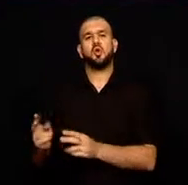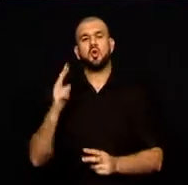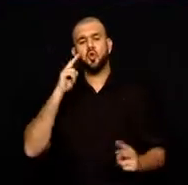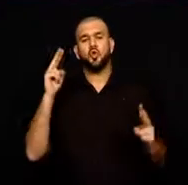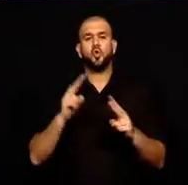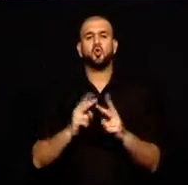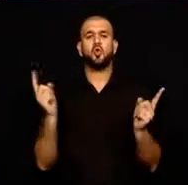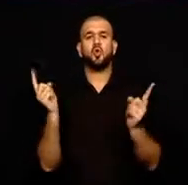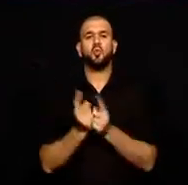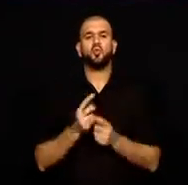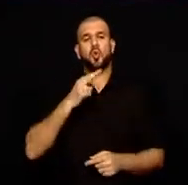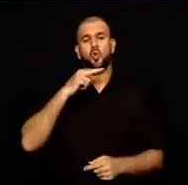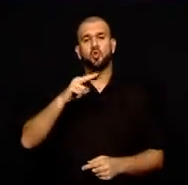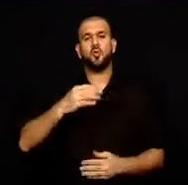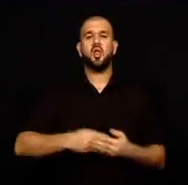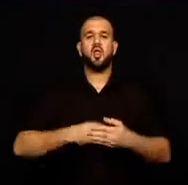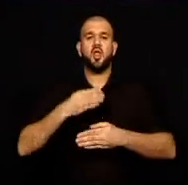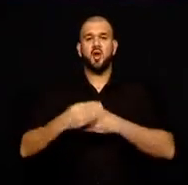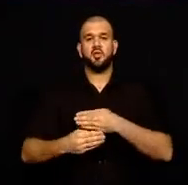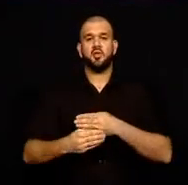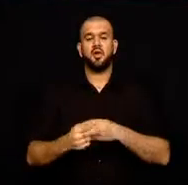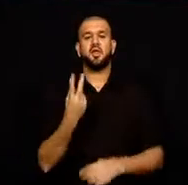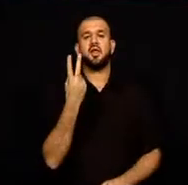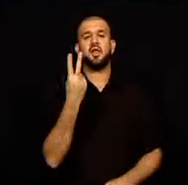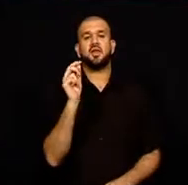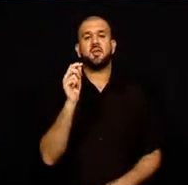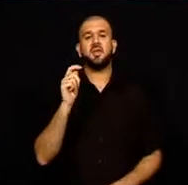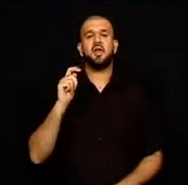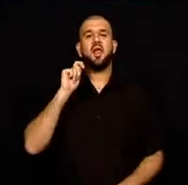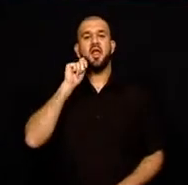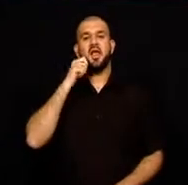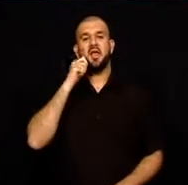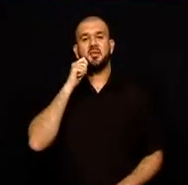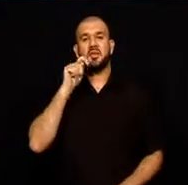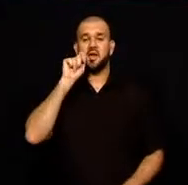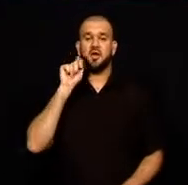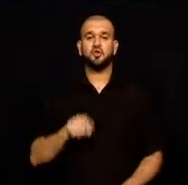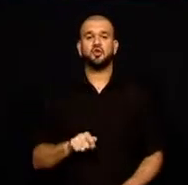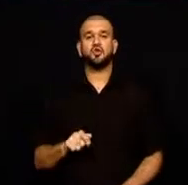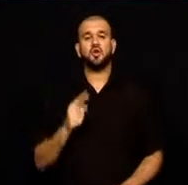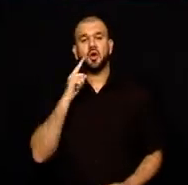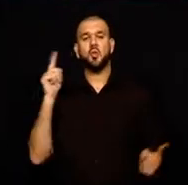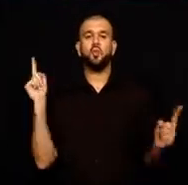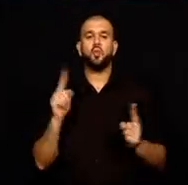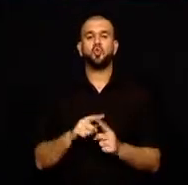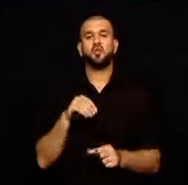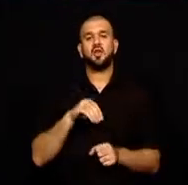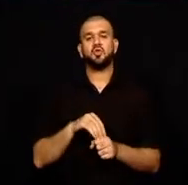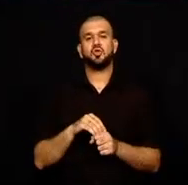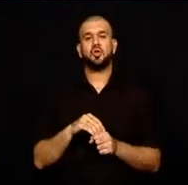gerçekleşen buluşmalar için adres sınırın Kuzey Kore tarafında belirlendi.